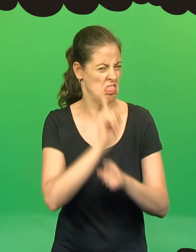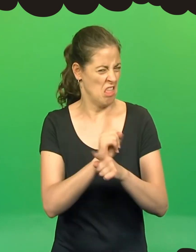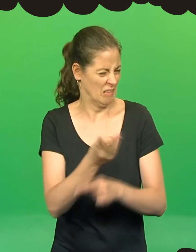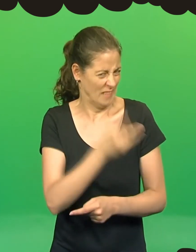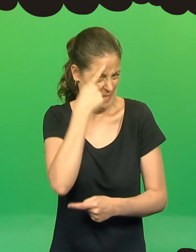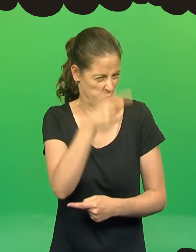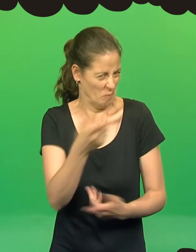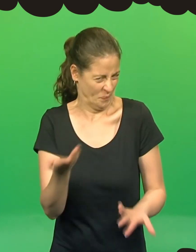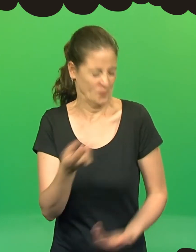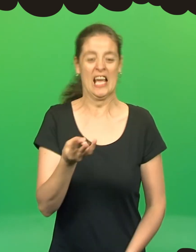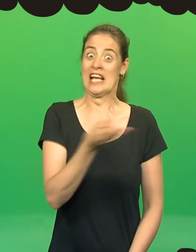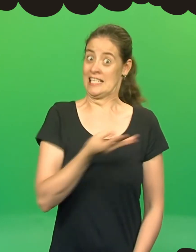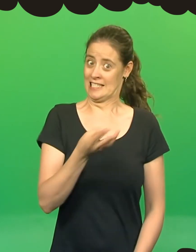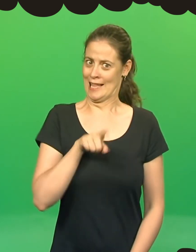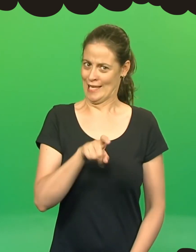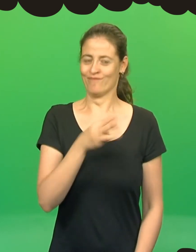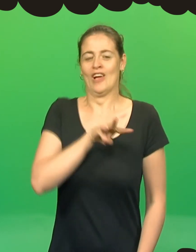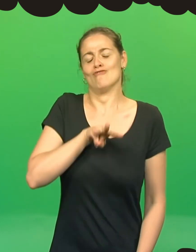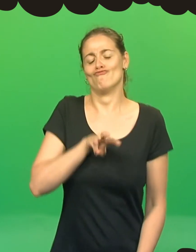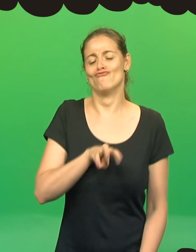E já nem é preciso dizer o que é que as lagartas queriam fazer.